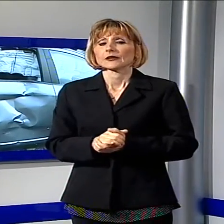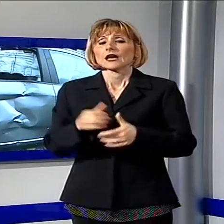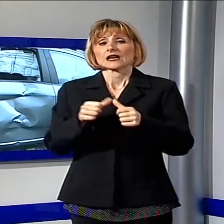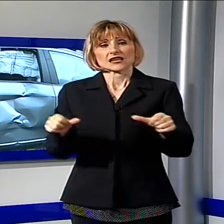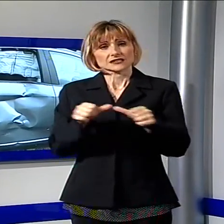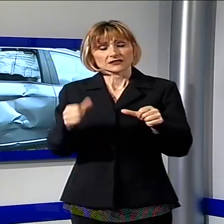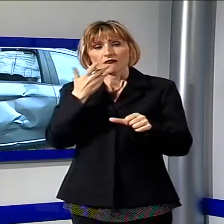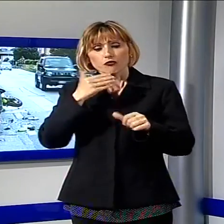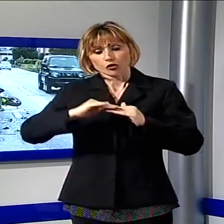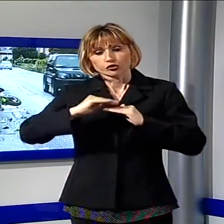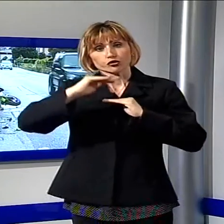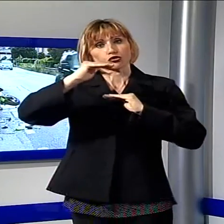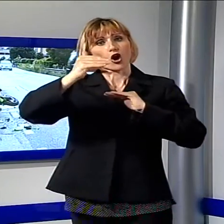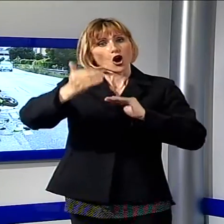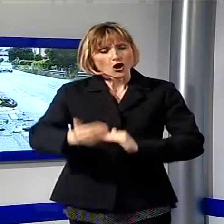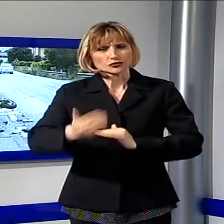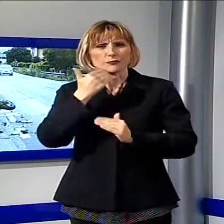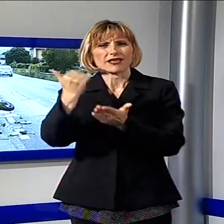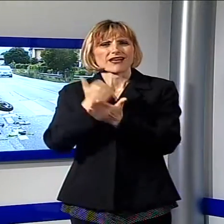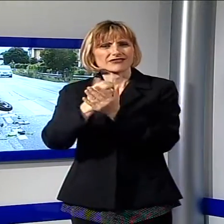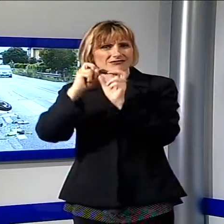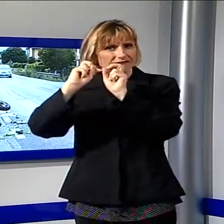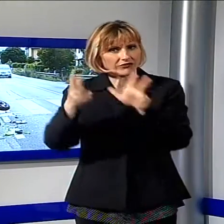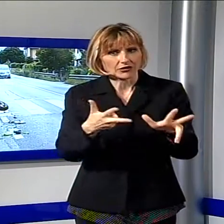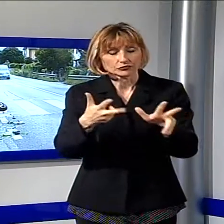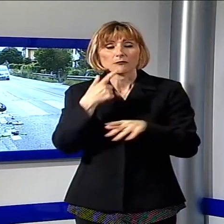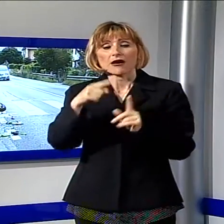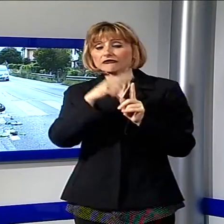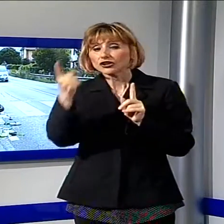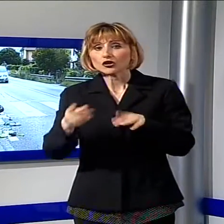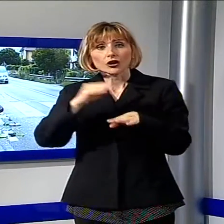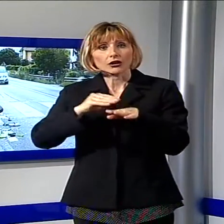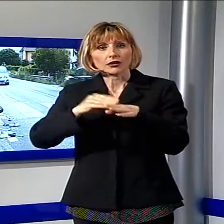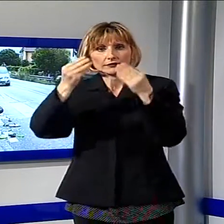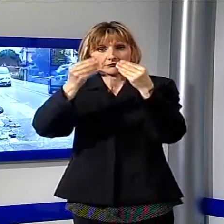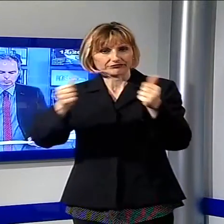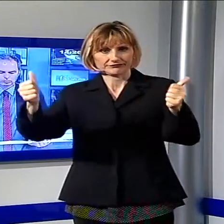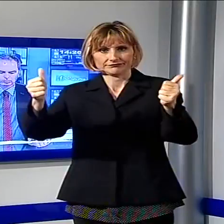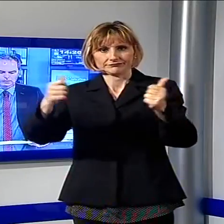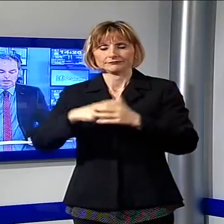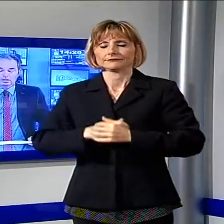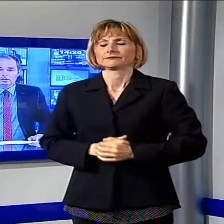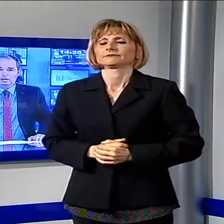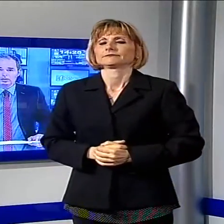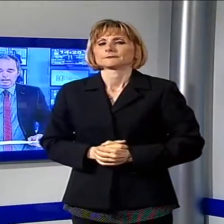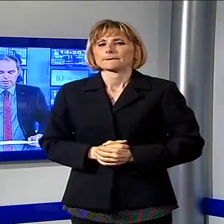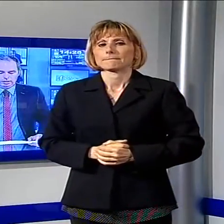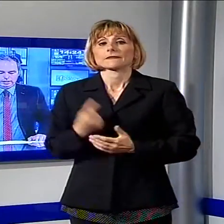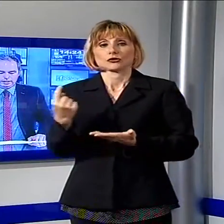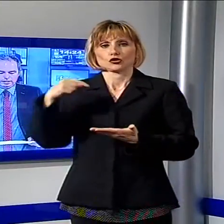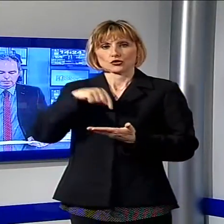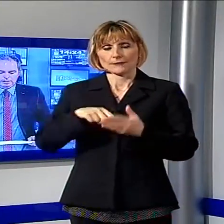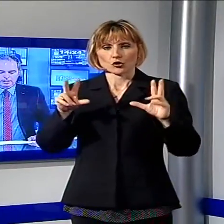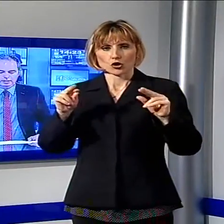'installazione di un dosso per scoraggiare l'alta velocità, richiesta che però finora è caduta nel vuoto. Ancora la